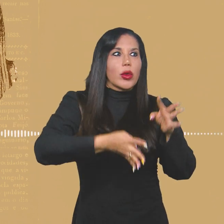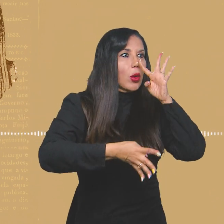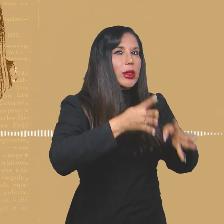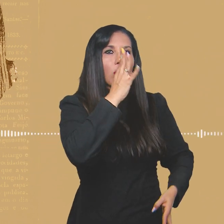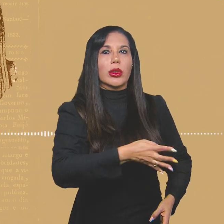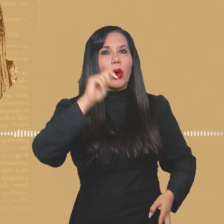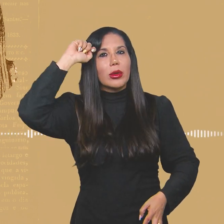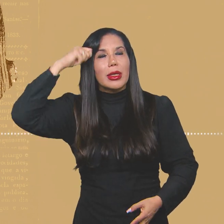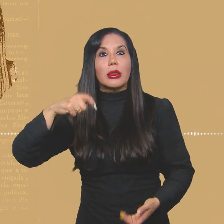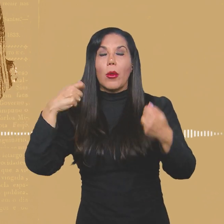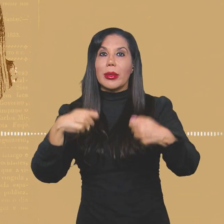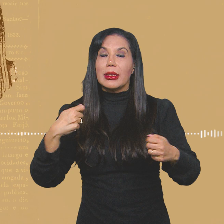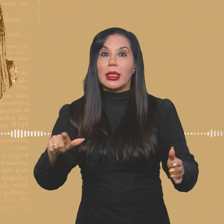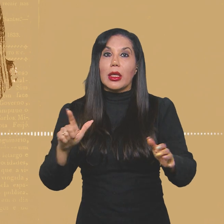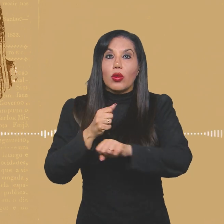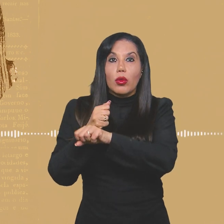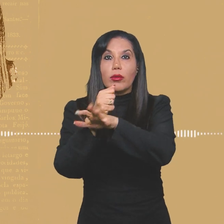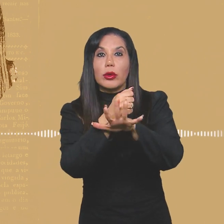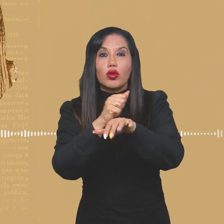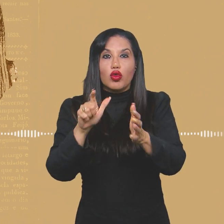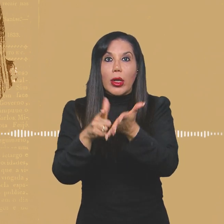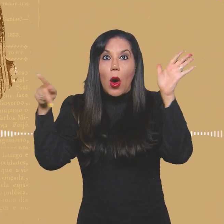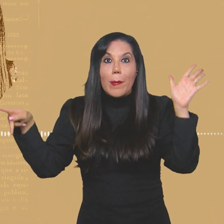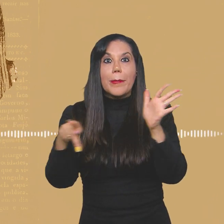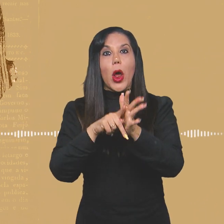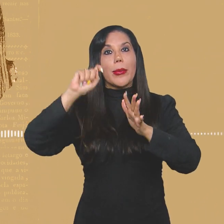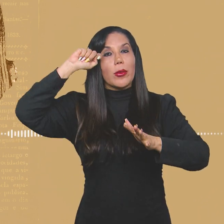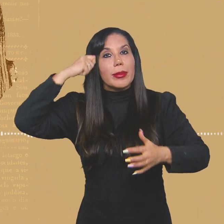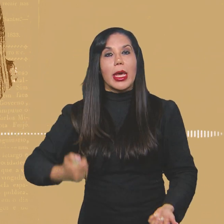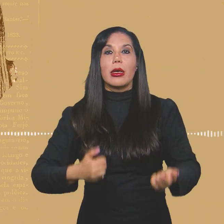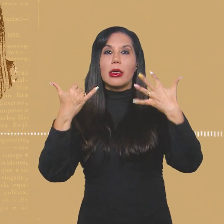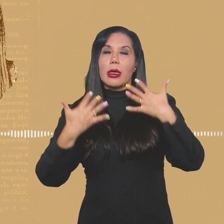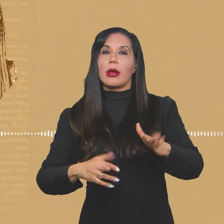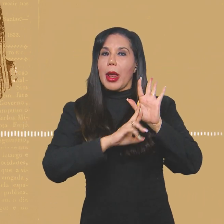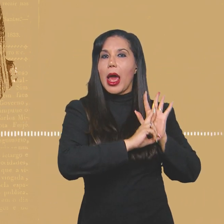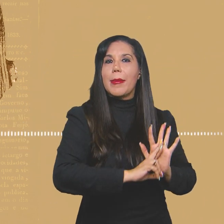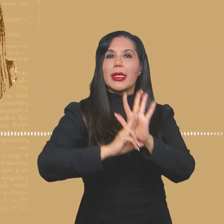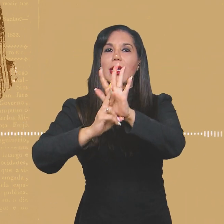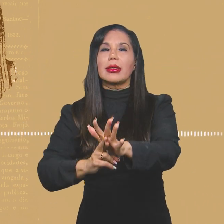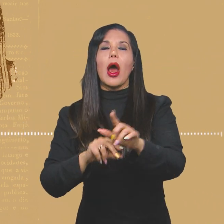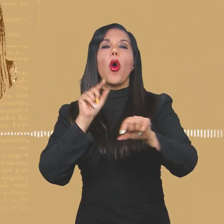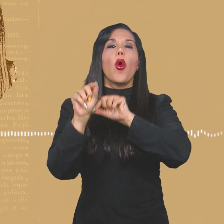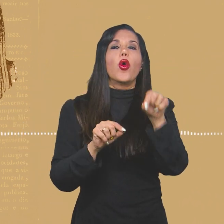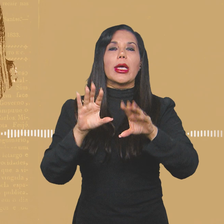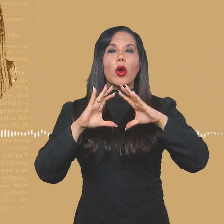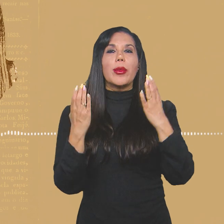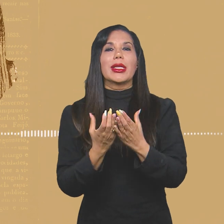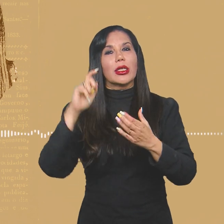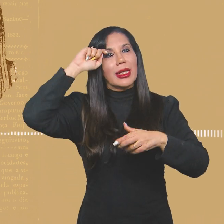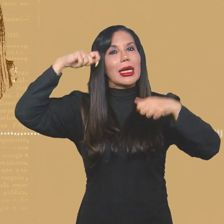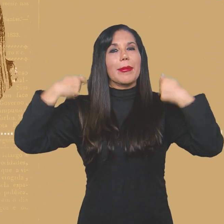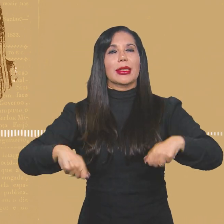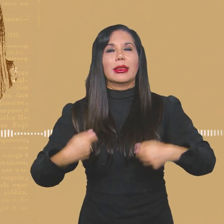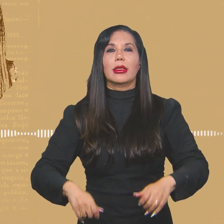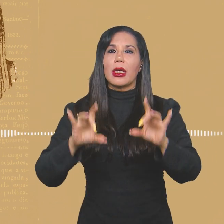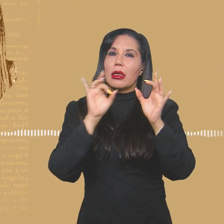Então nós temos que ter um veículo para denunciar, para ser um porta-voz das necessidades da comunidade negra,